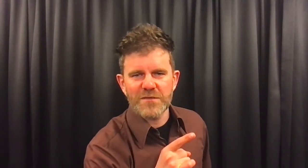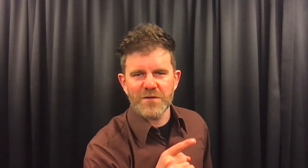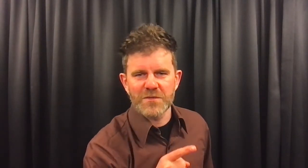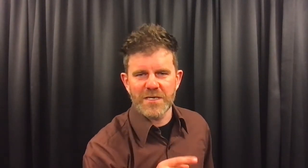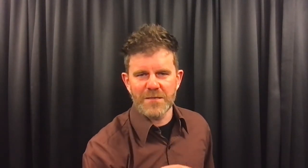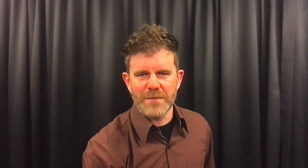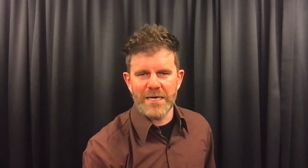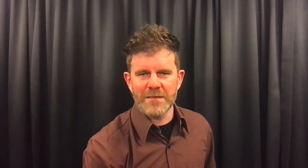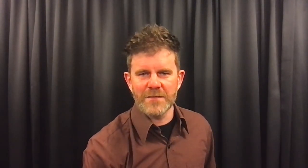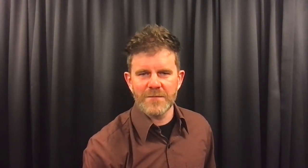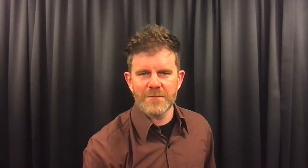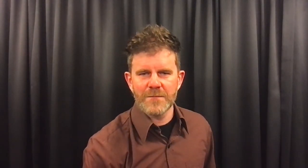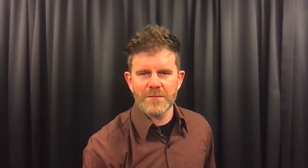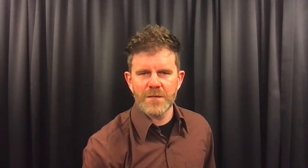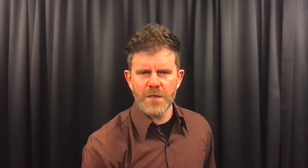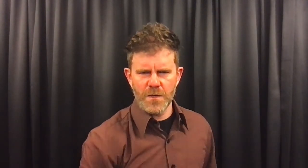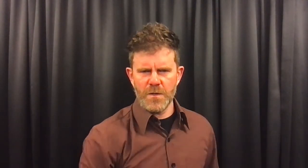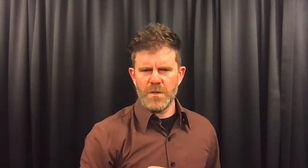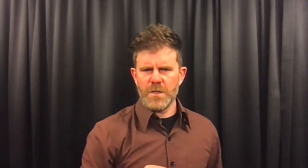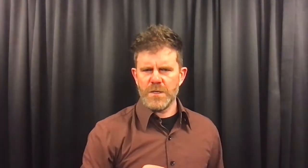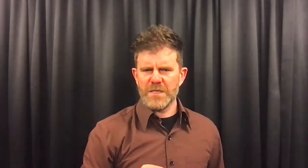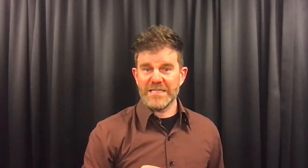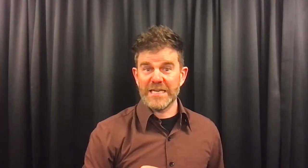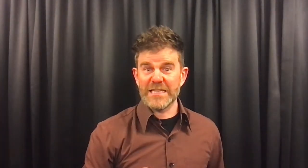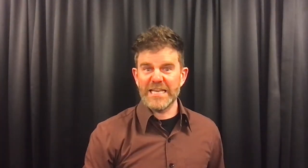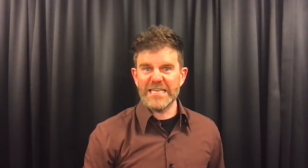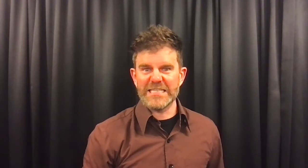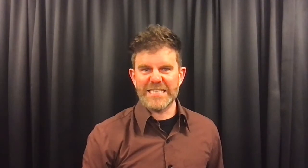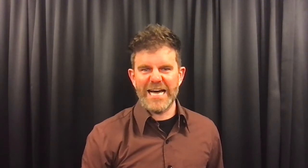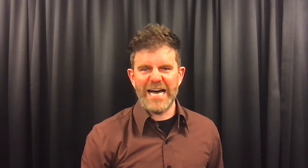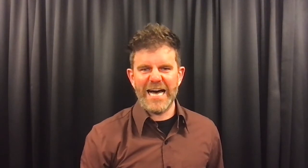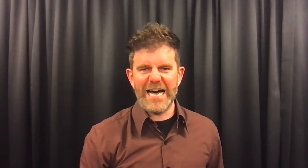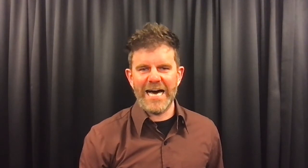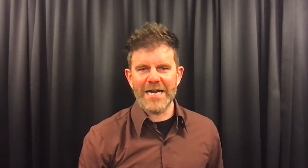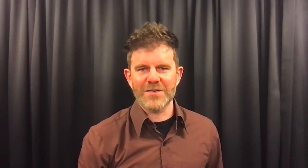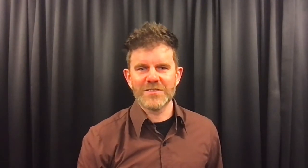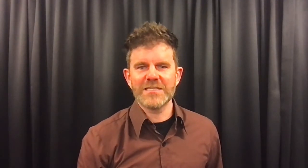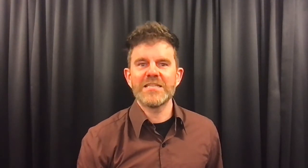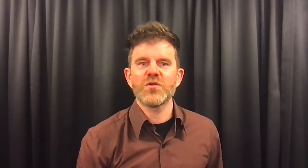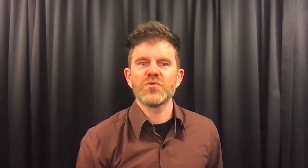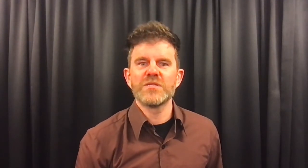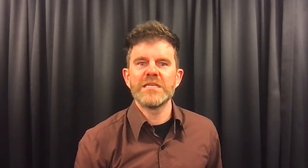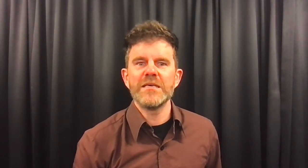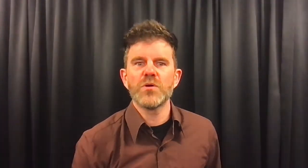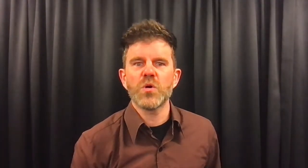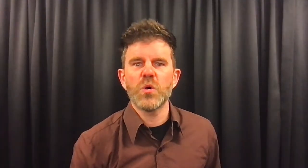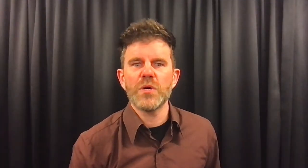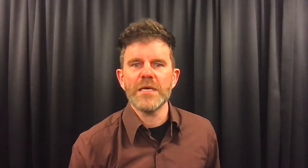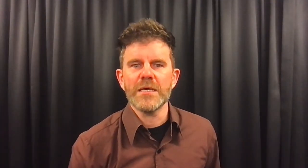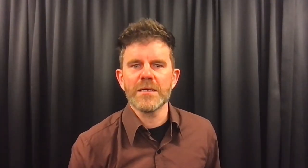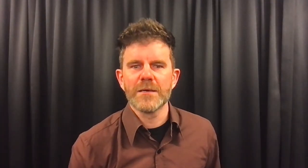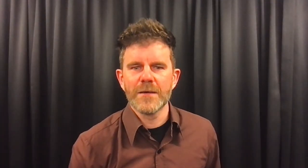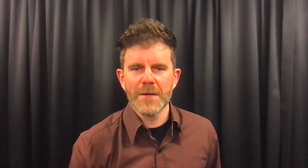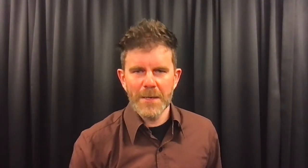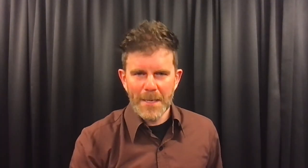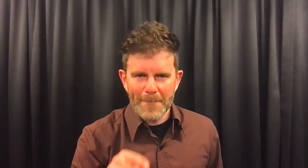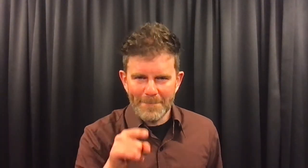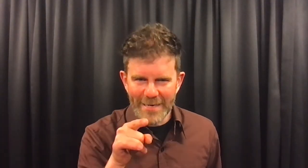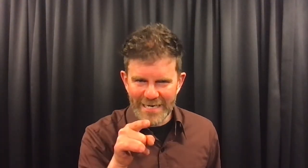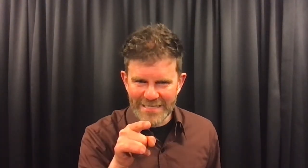van ons allemaal. Dan is de arend niet onze nieuwe koning. Maar dan